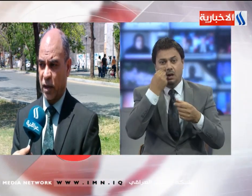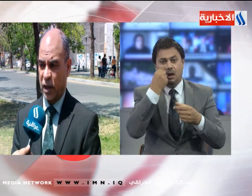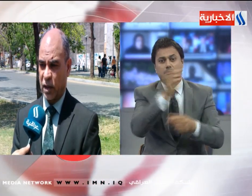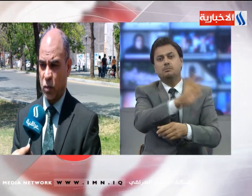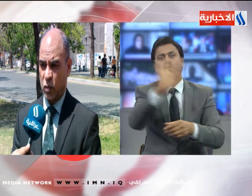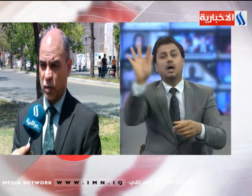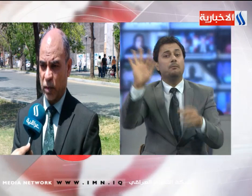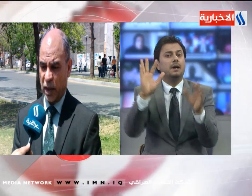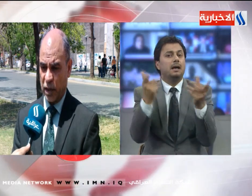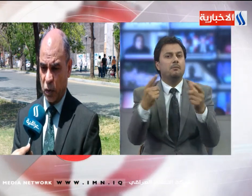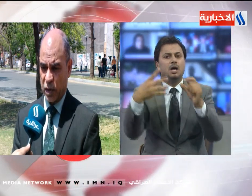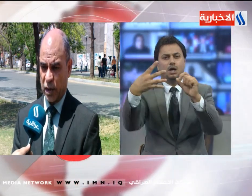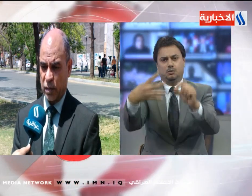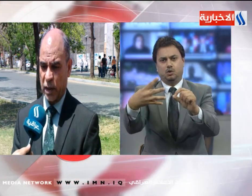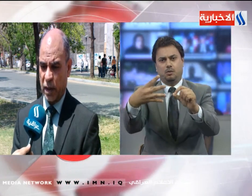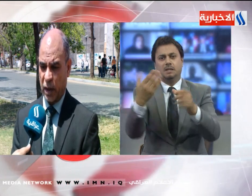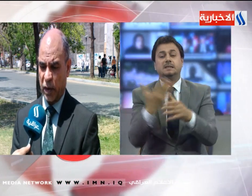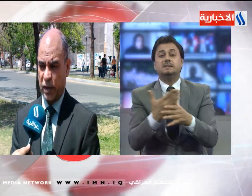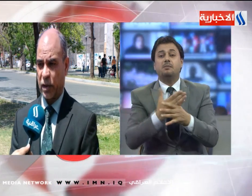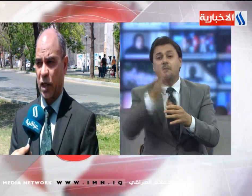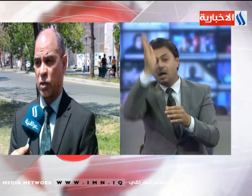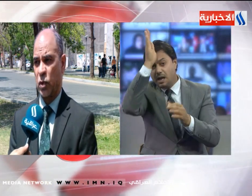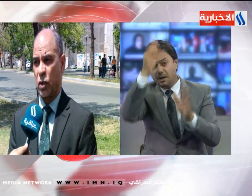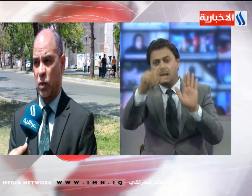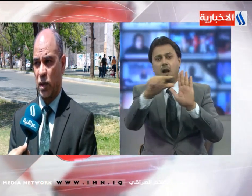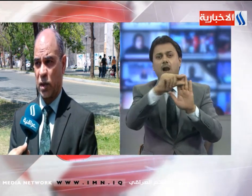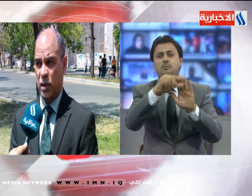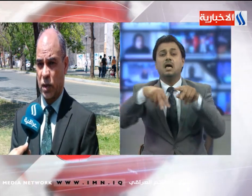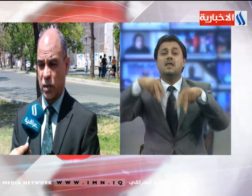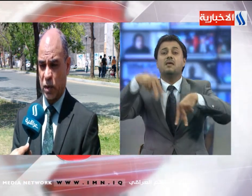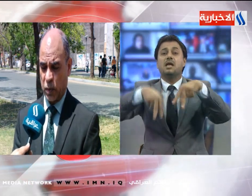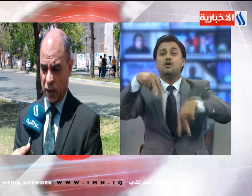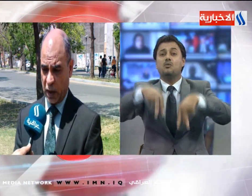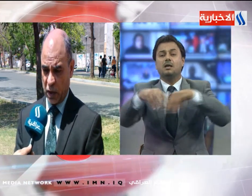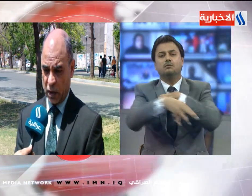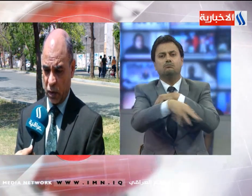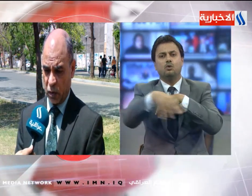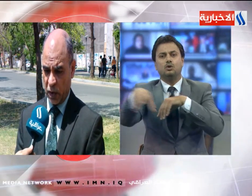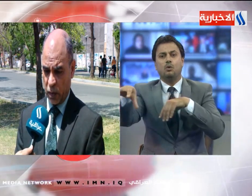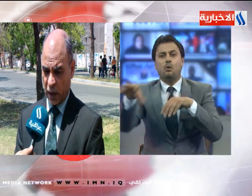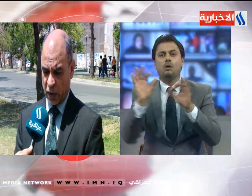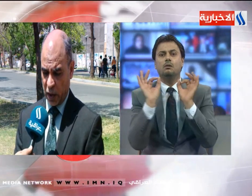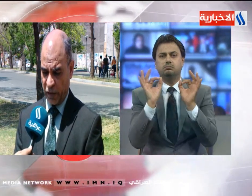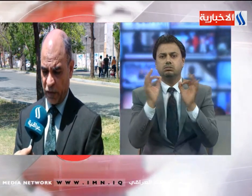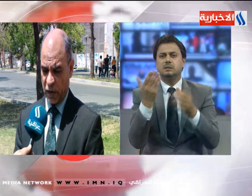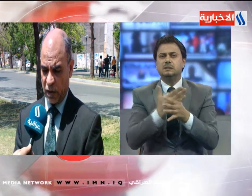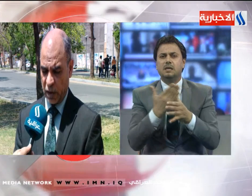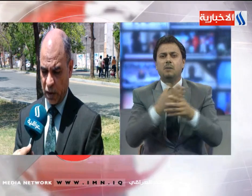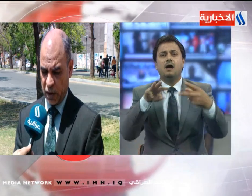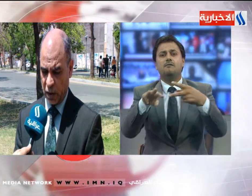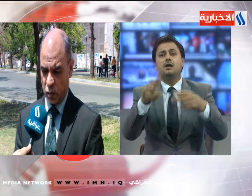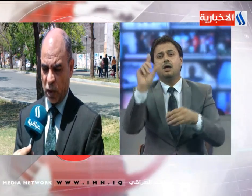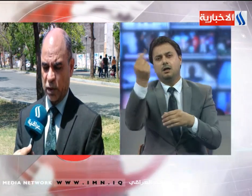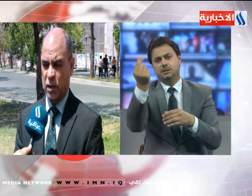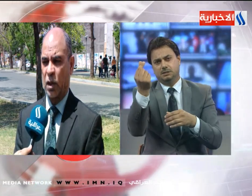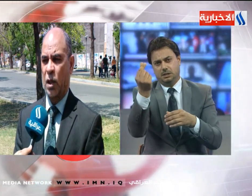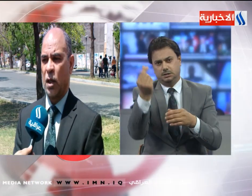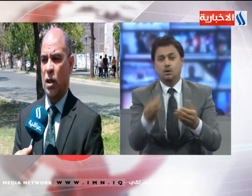والحادية والعشرين من أصل 188 دولة في مؤشر التنمية البشرية في عام 2015